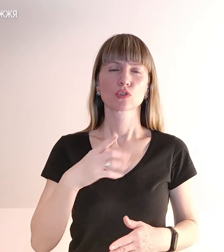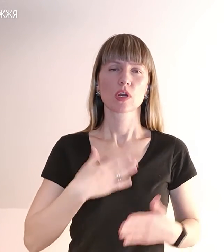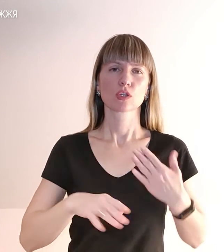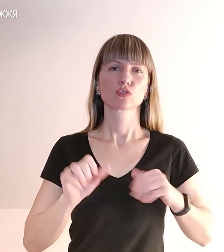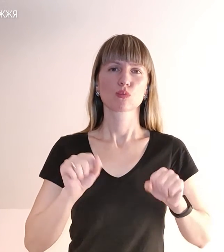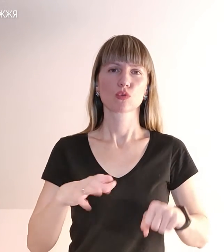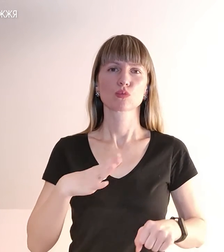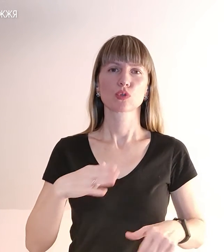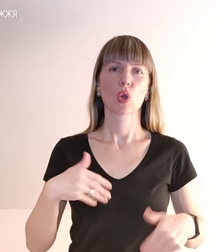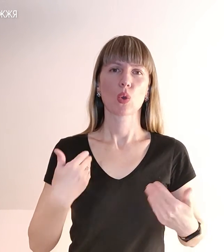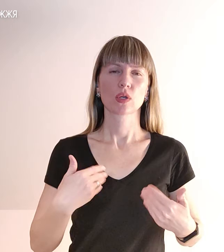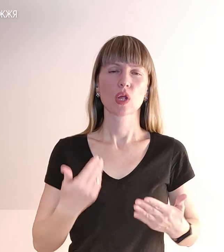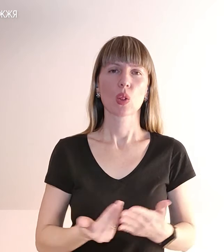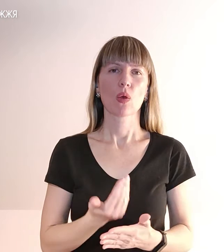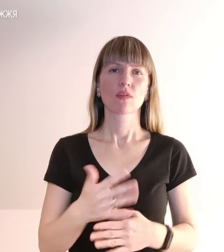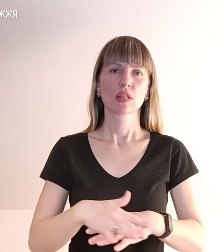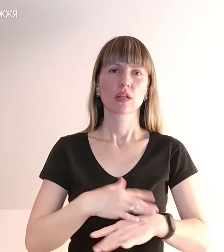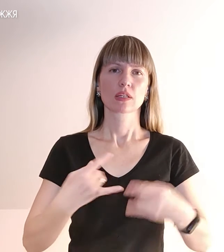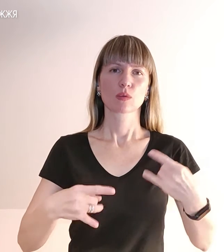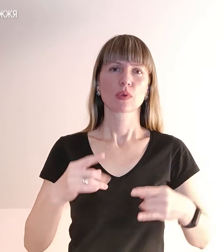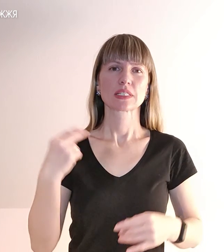користою. Новини на Суспільному. Запоріжжя.